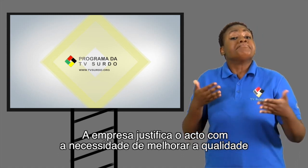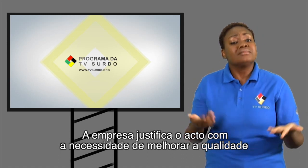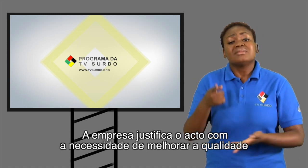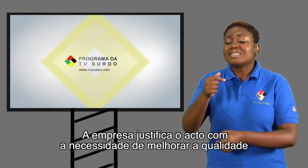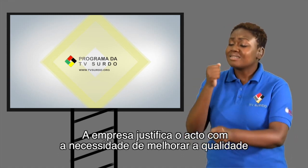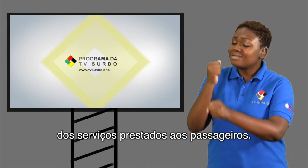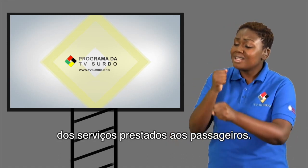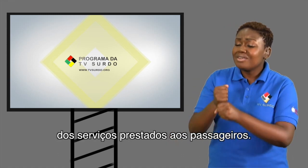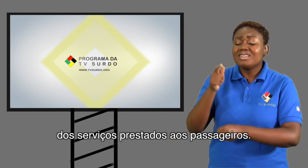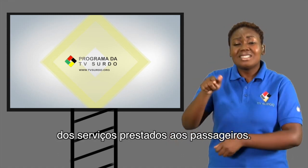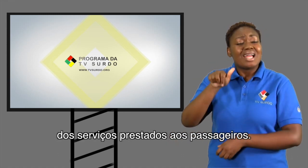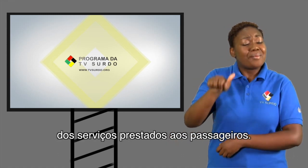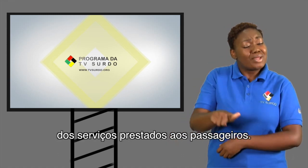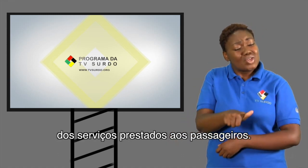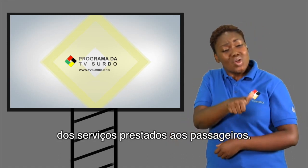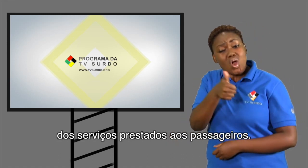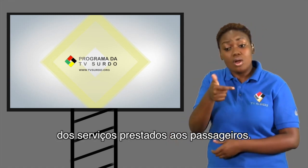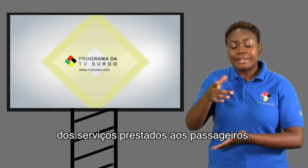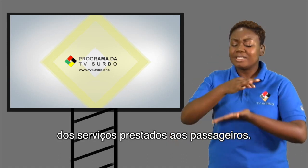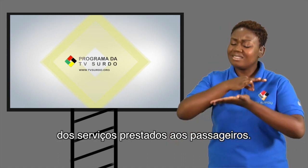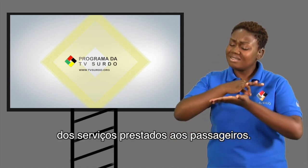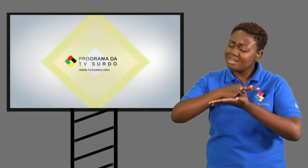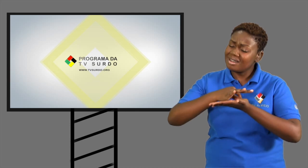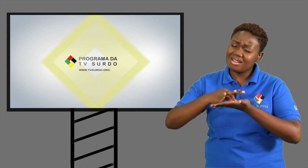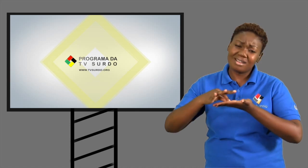melhorar a qualidade dos serviços prestados aos passageiros.